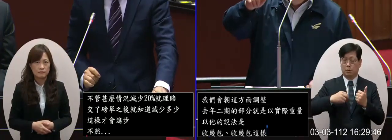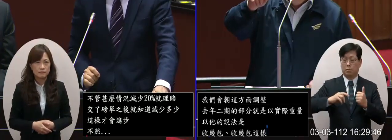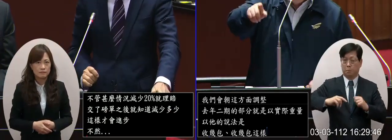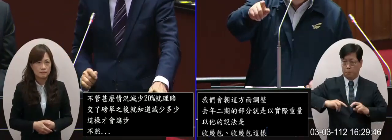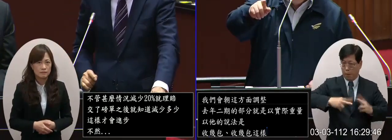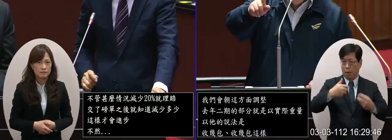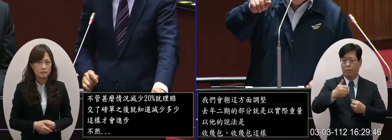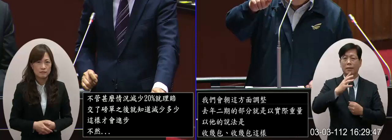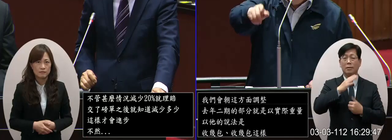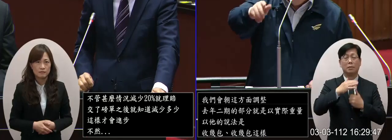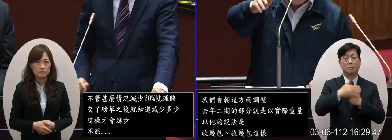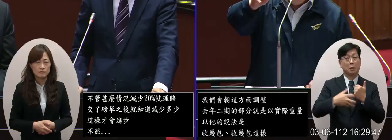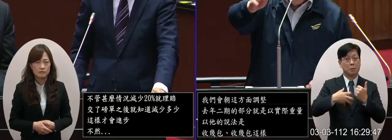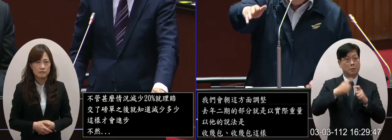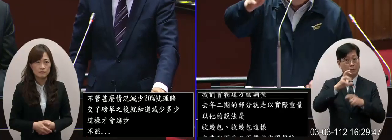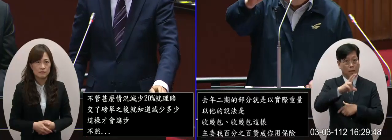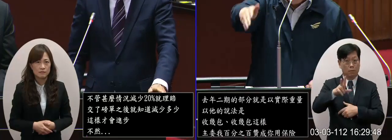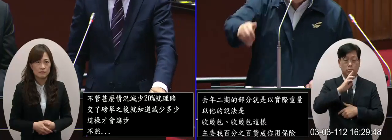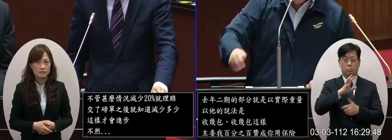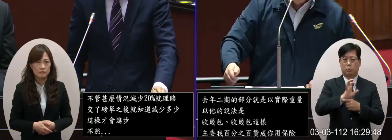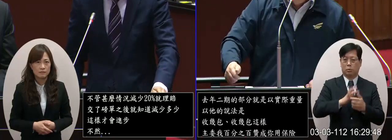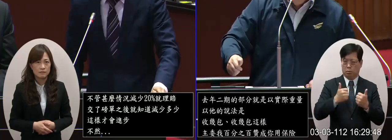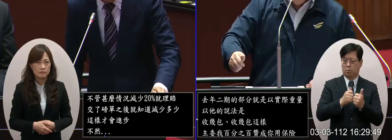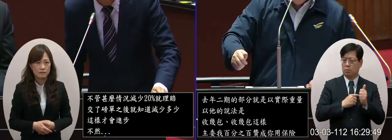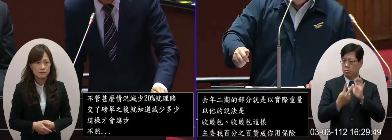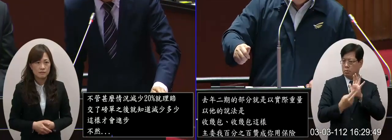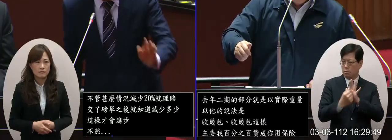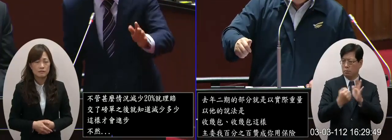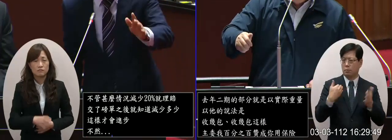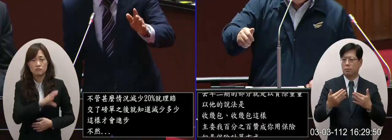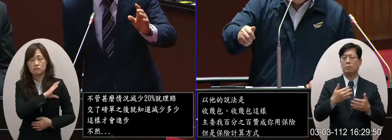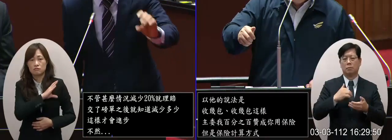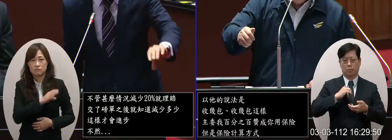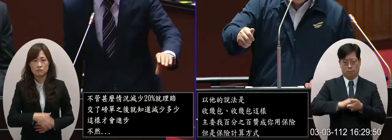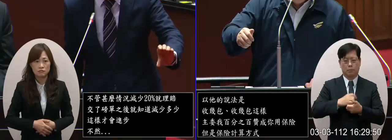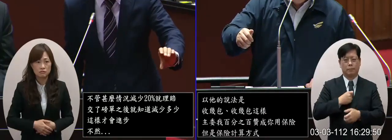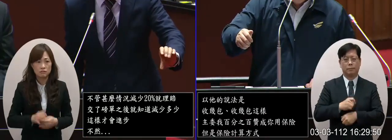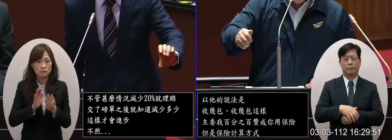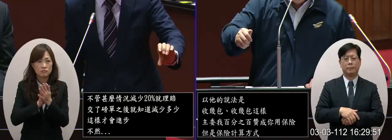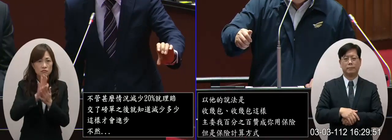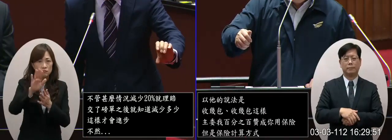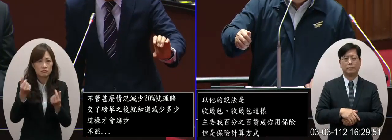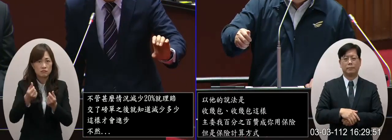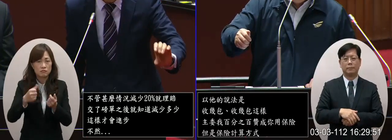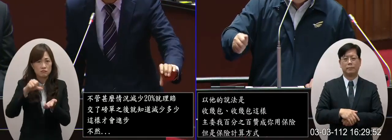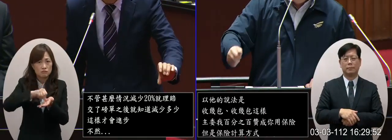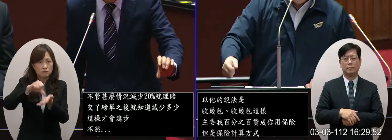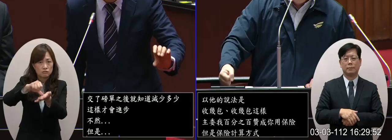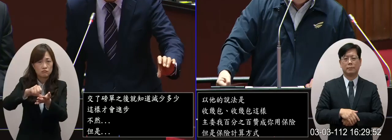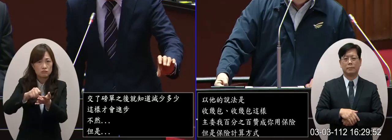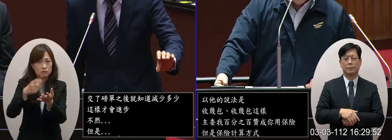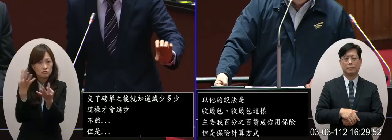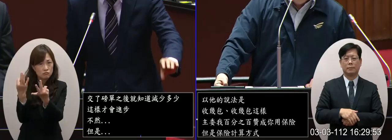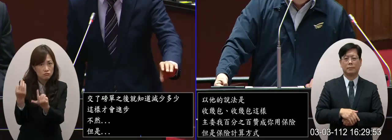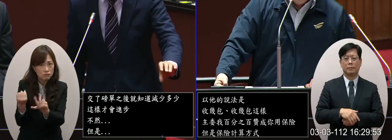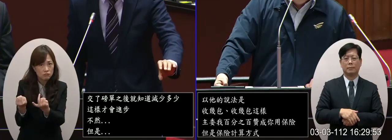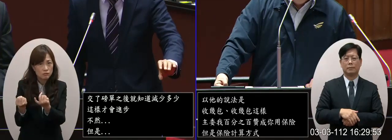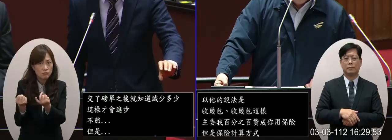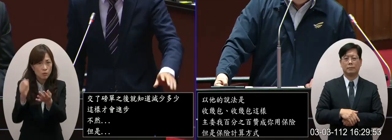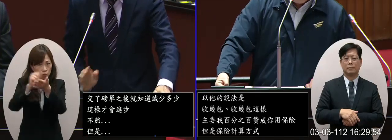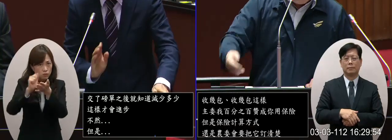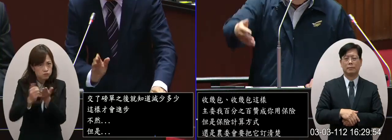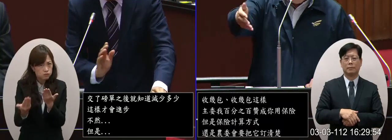他們的計算方式還是在農委會要把它定清楚喔 當然這樣時尚未來這樣三郎所議的更更